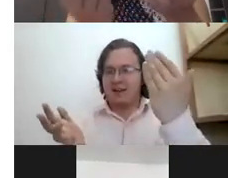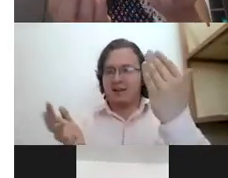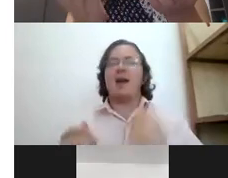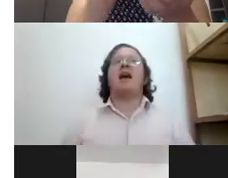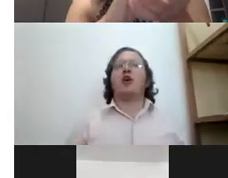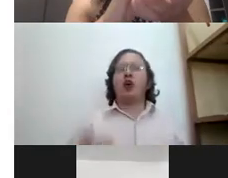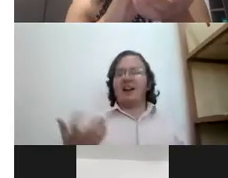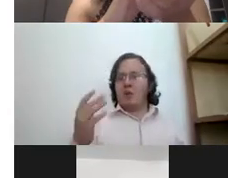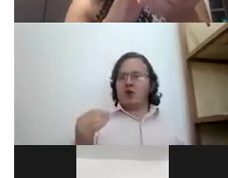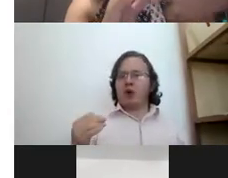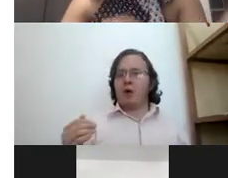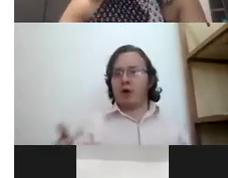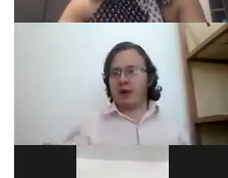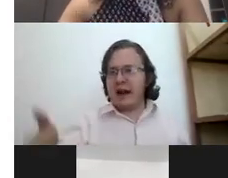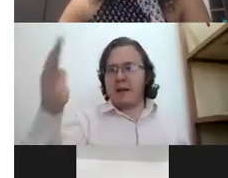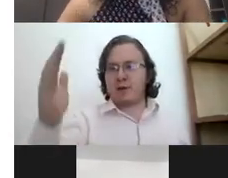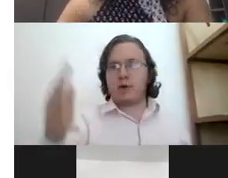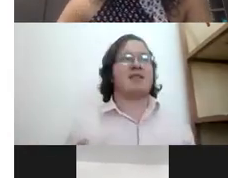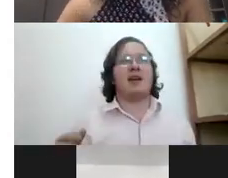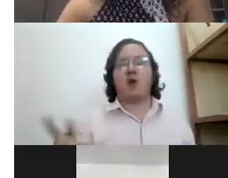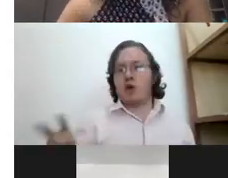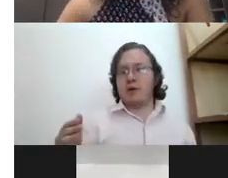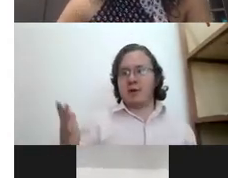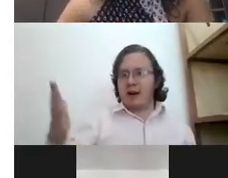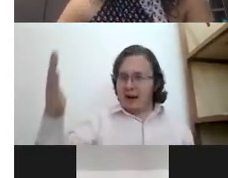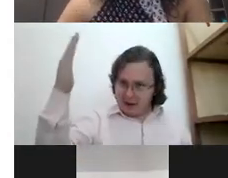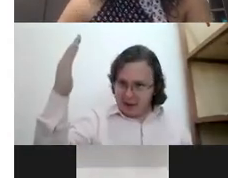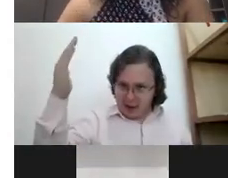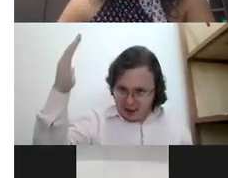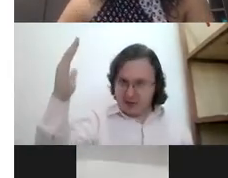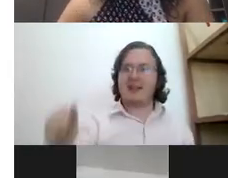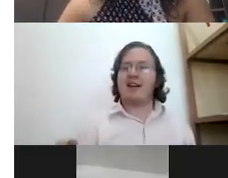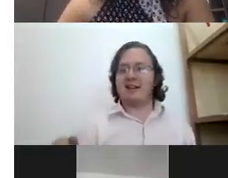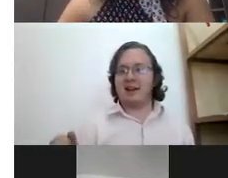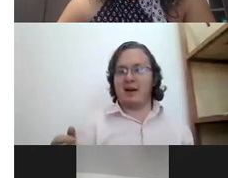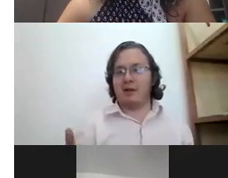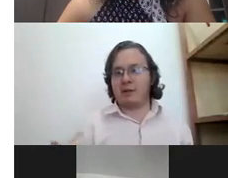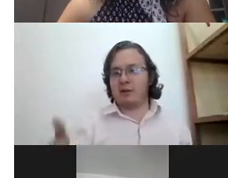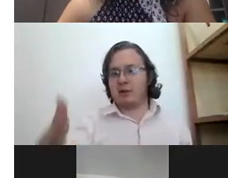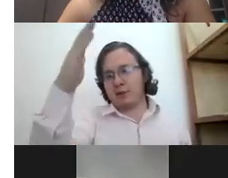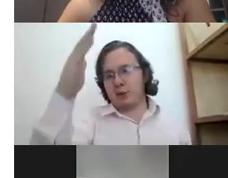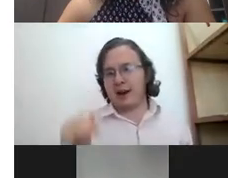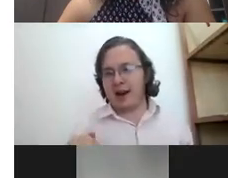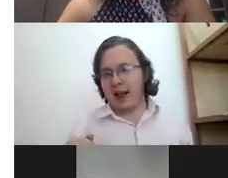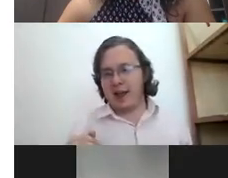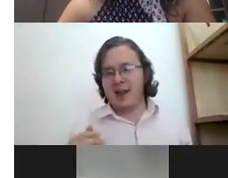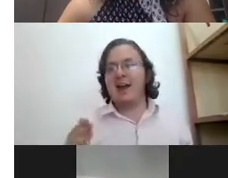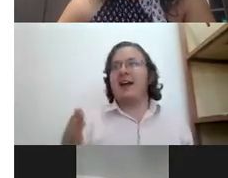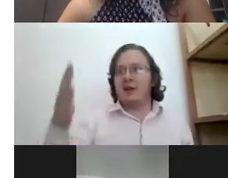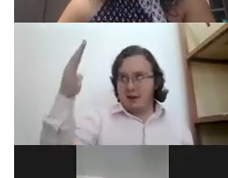y yo relaciono mucho que cuando nos dan el paso aquí en saltillo yo lo he visto que le hacen así de ah gracias que cuando estamos queremos escuchar la calle y nos dicen